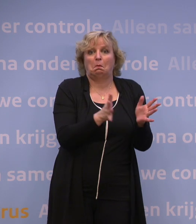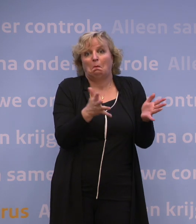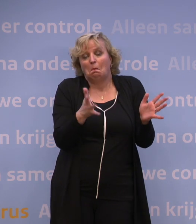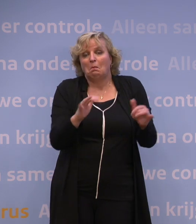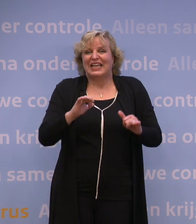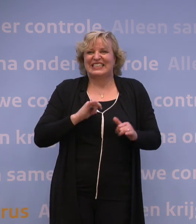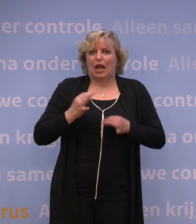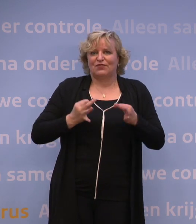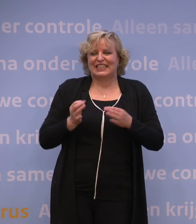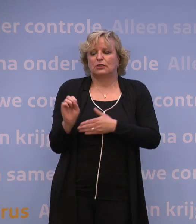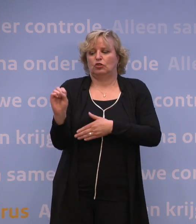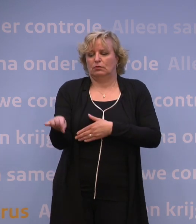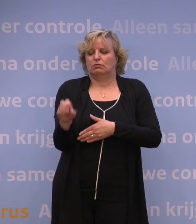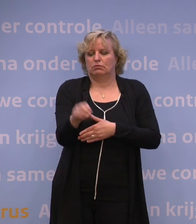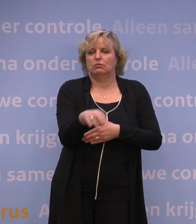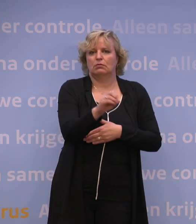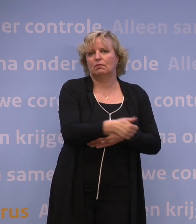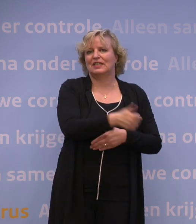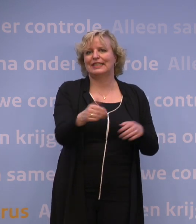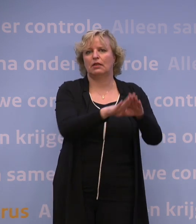daarvoor aan huis kunnen bezorgen.